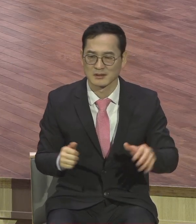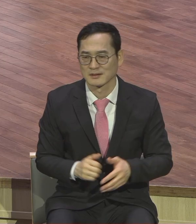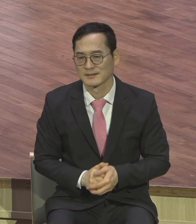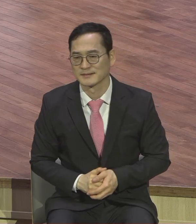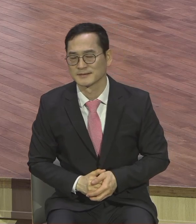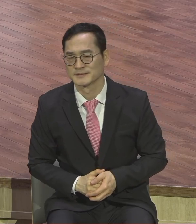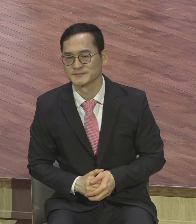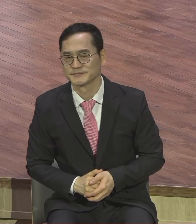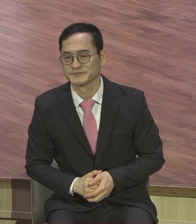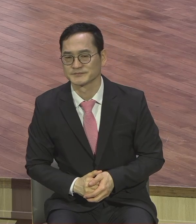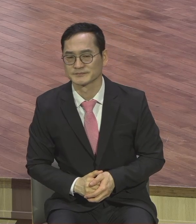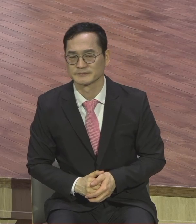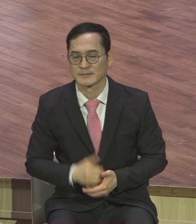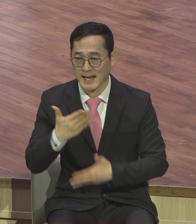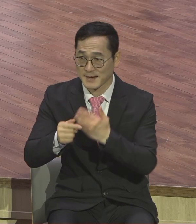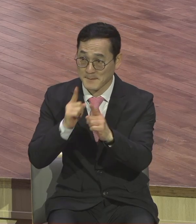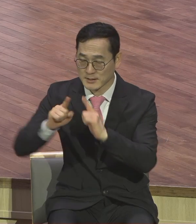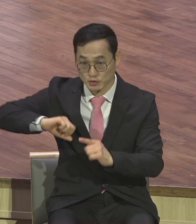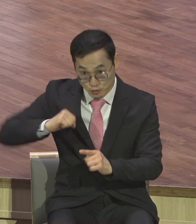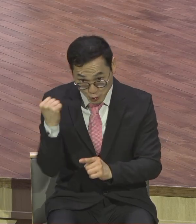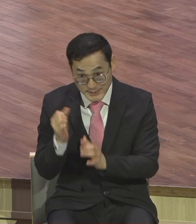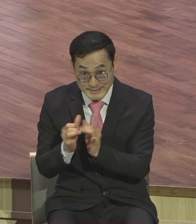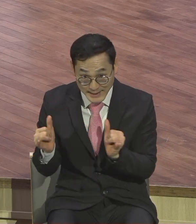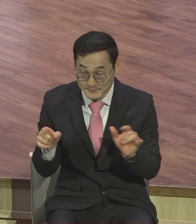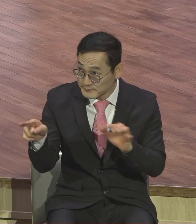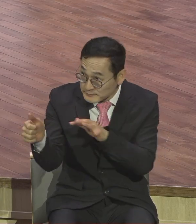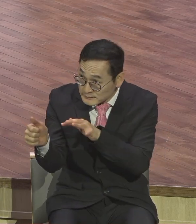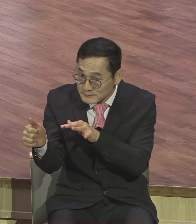하나님 말씀 순종하는데 어떻게 하나님 그 말을 순종하겠냐고요